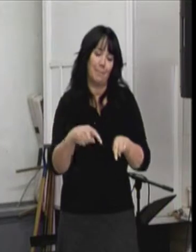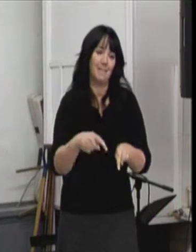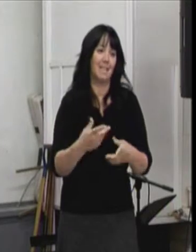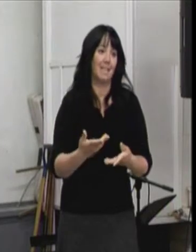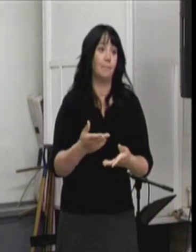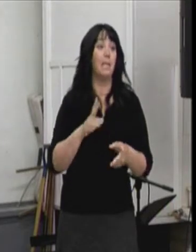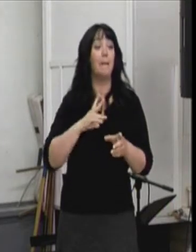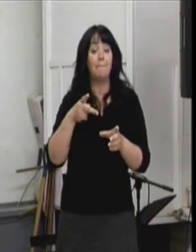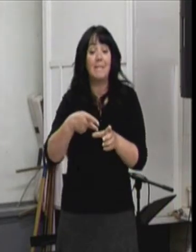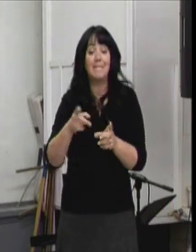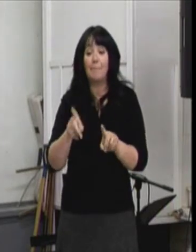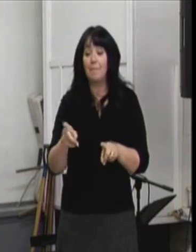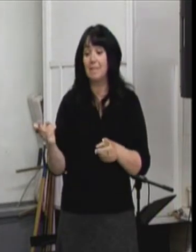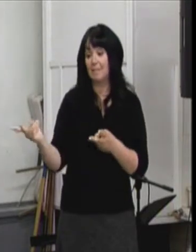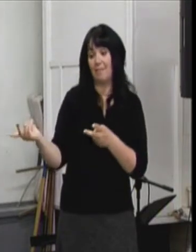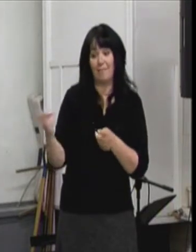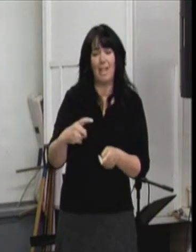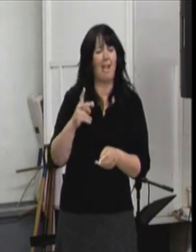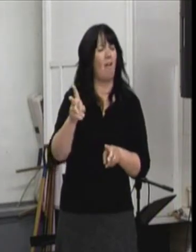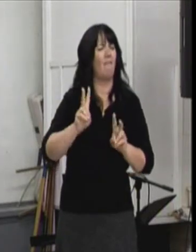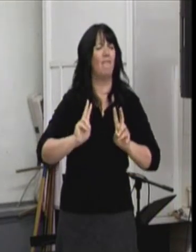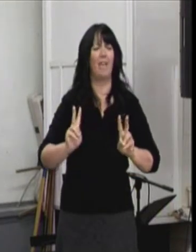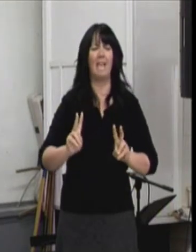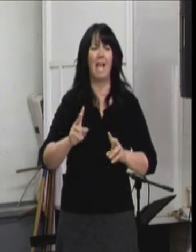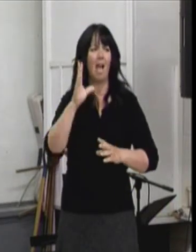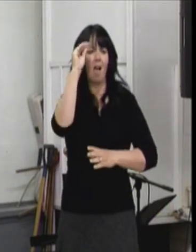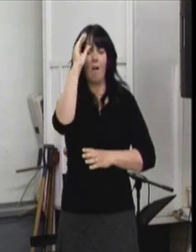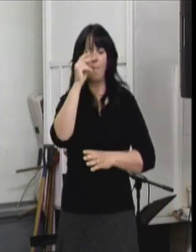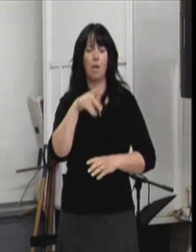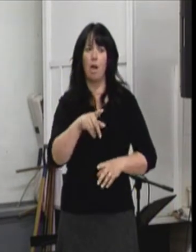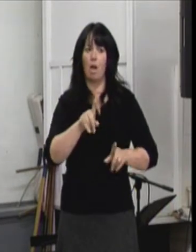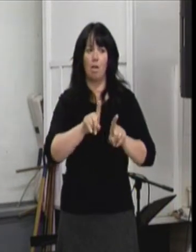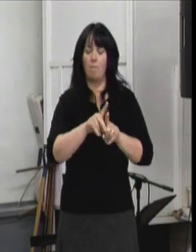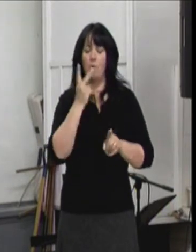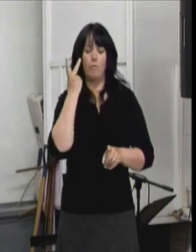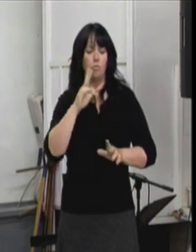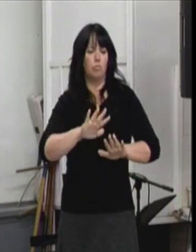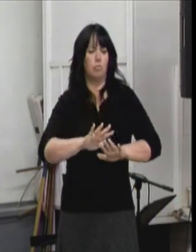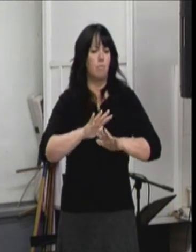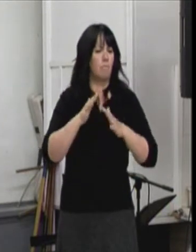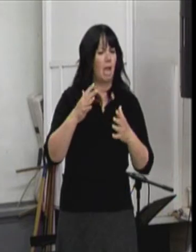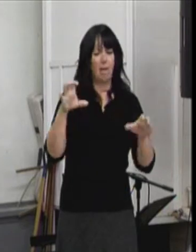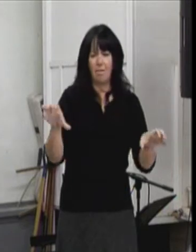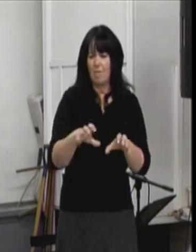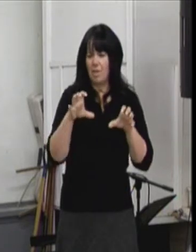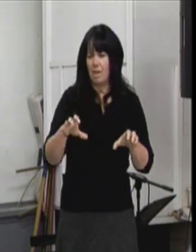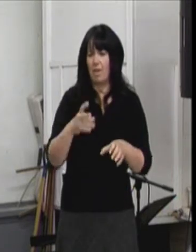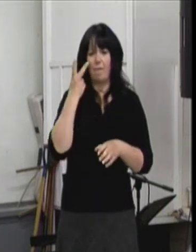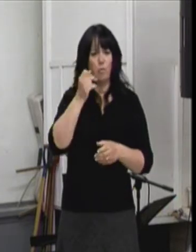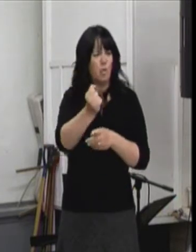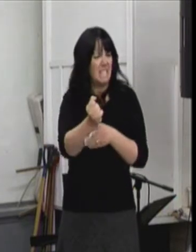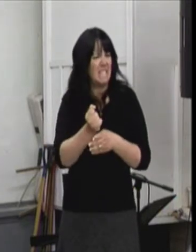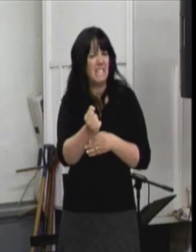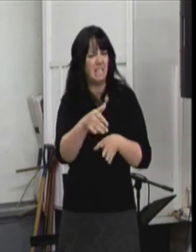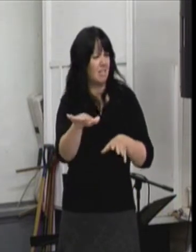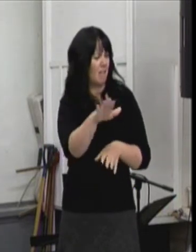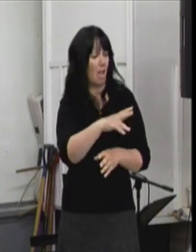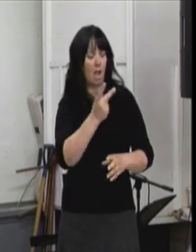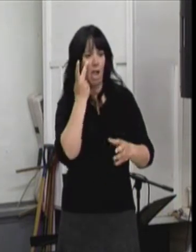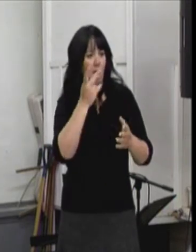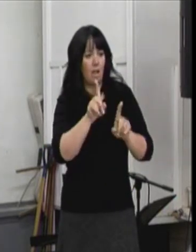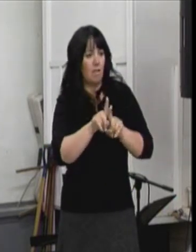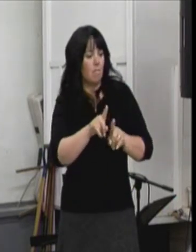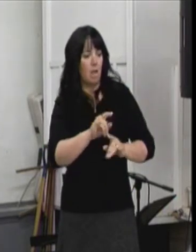a les participants ici qui sont très vaillants. Les hommes, vous serez surpris de les voir travailler sur ces silos. C'est